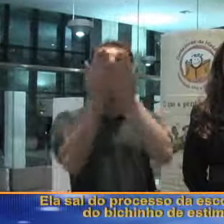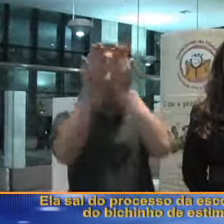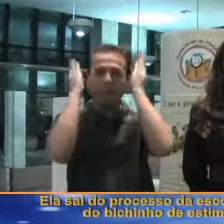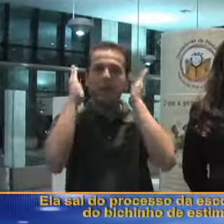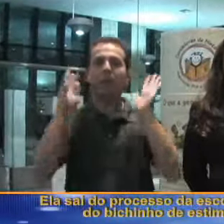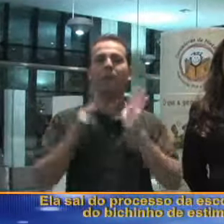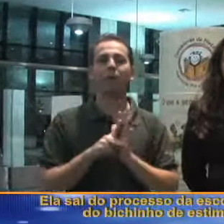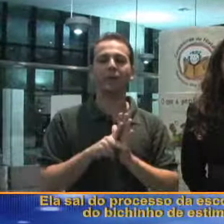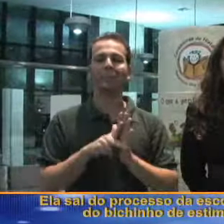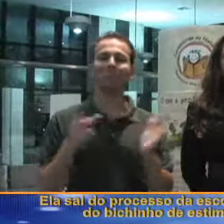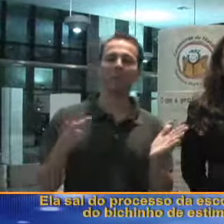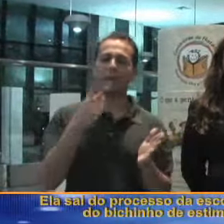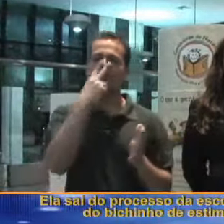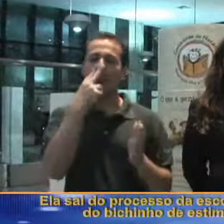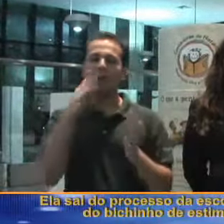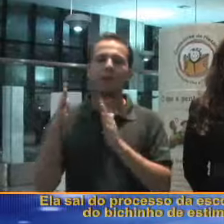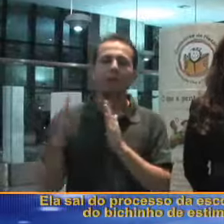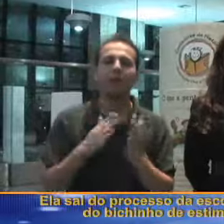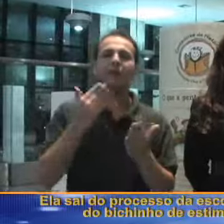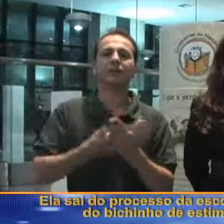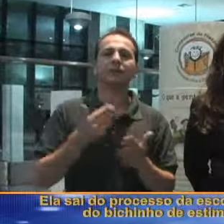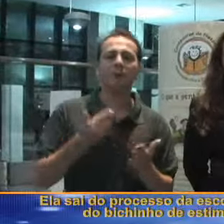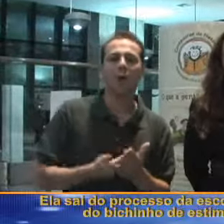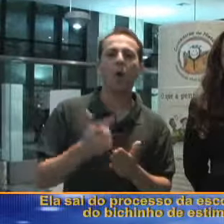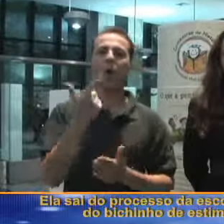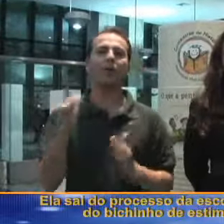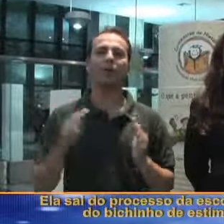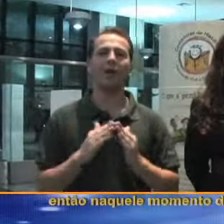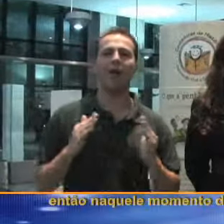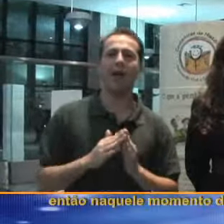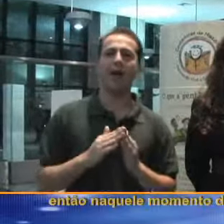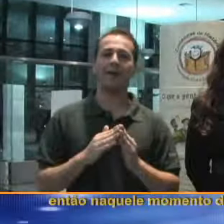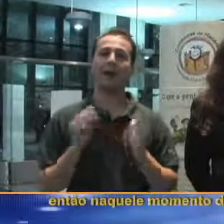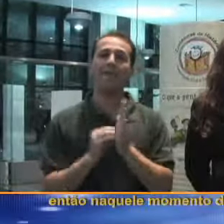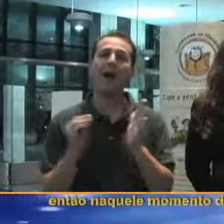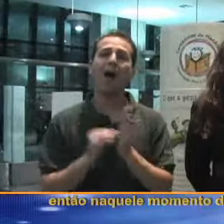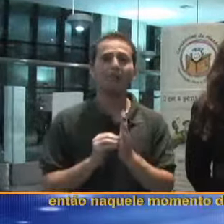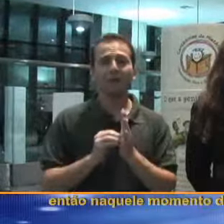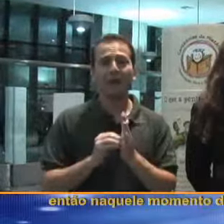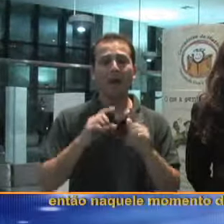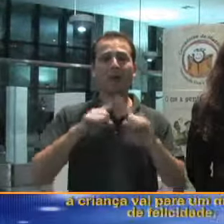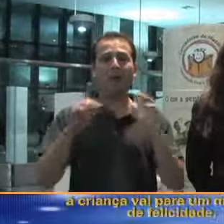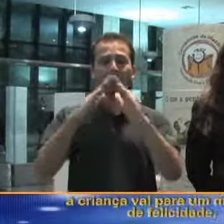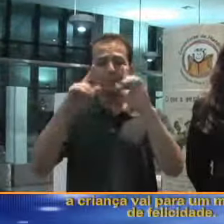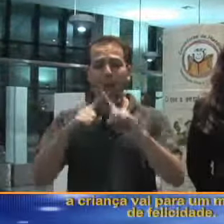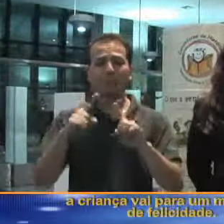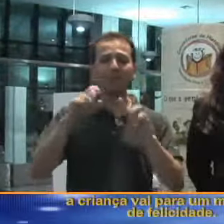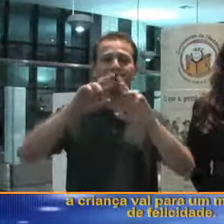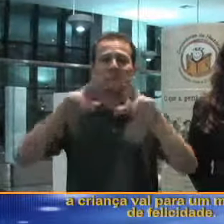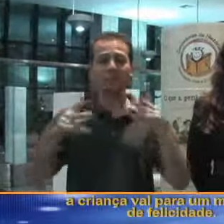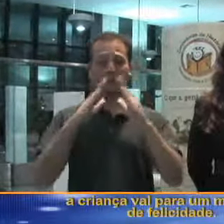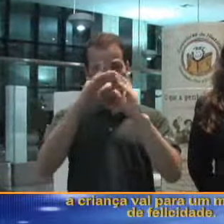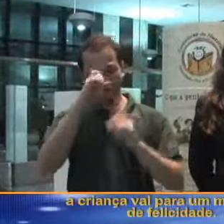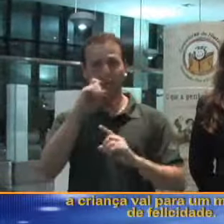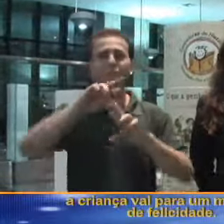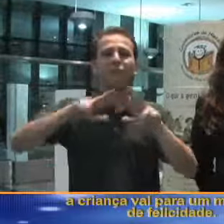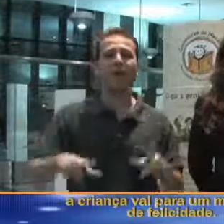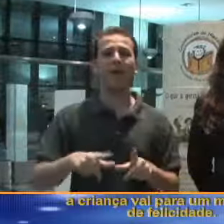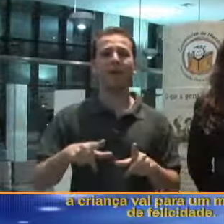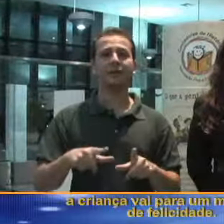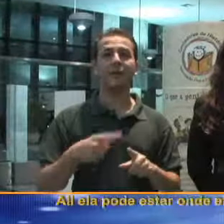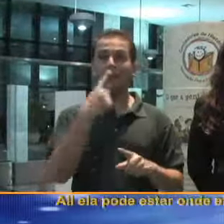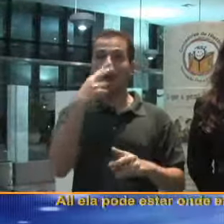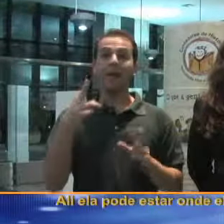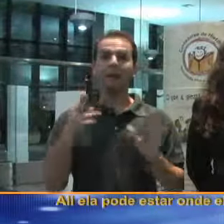processo da escola, da casa, do bichinho de estimação. Então, naquele momento da história, a criança vai para um momento de